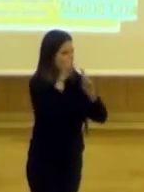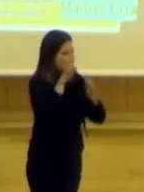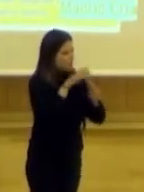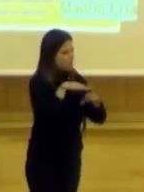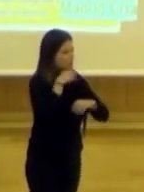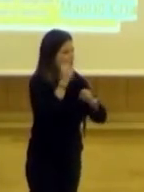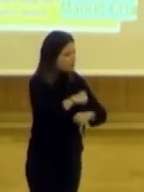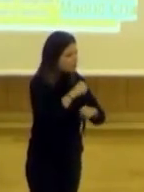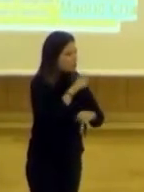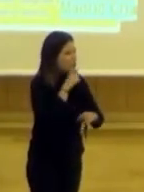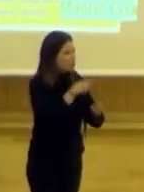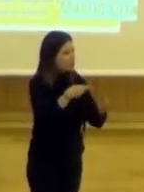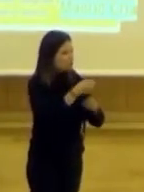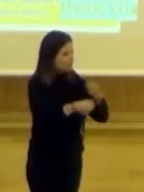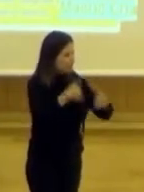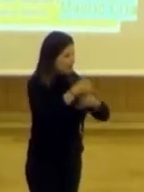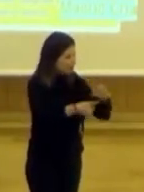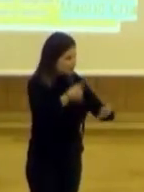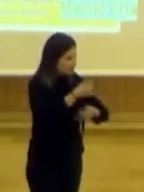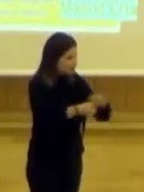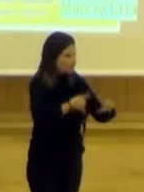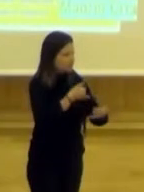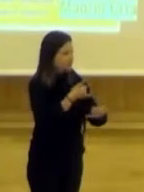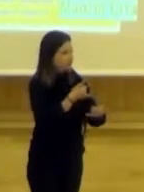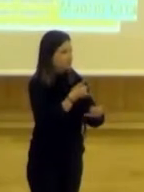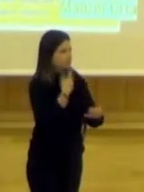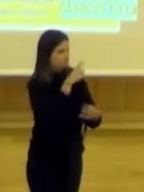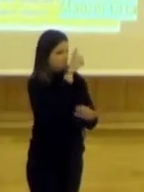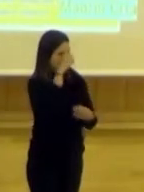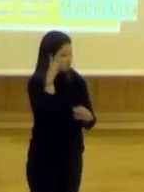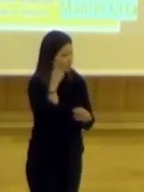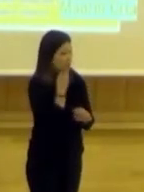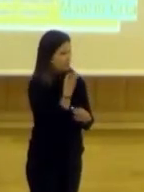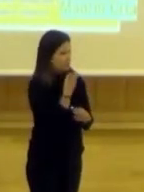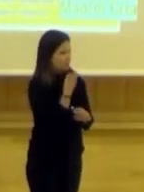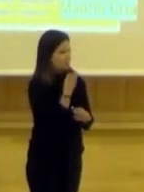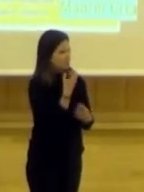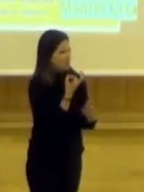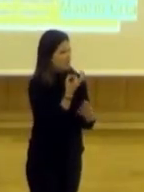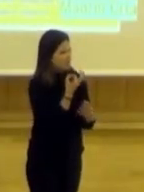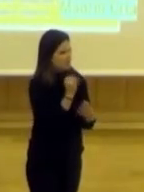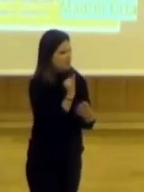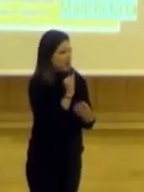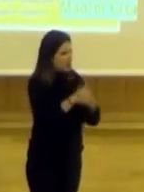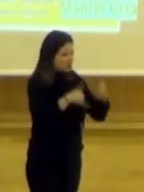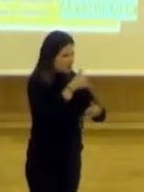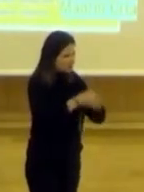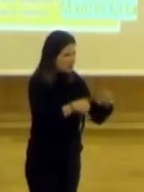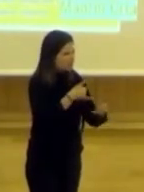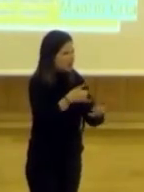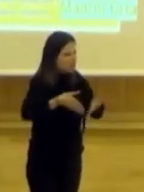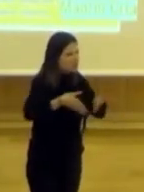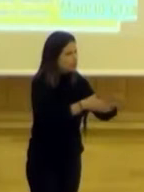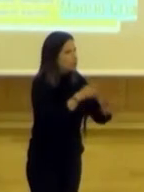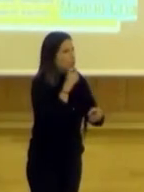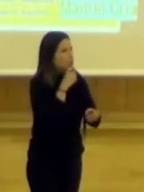adultos en cómo usar las bicis, un gran debate que está pendiente en Madrid, tiene que ver con ¿tenemos bicisendas o no tenemos bicisendas? ¿Cómo